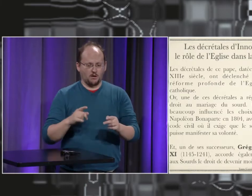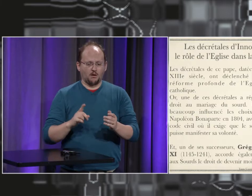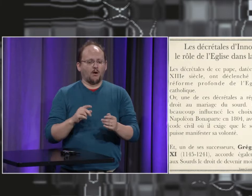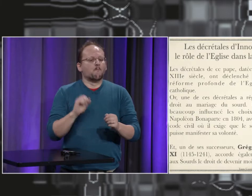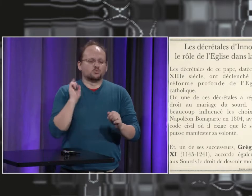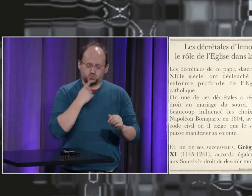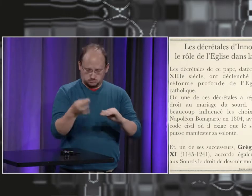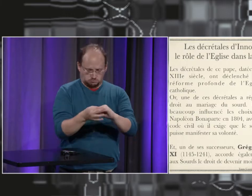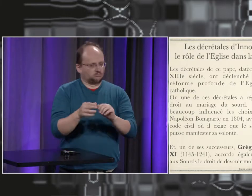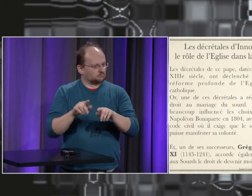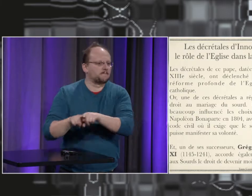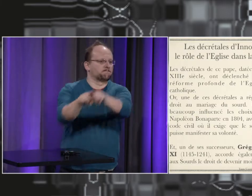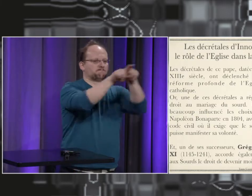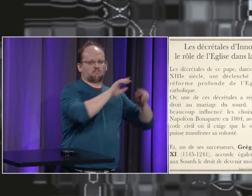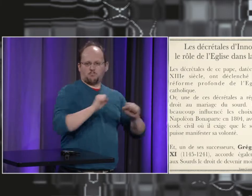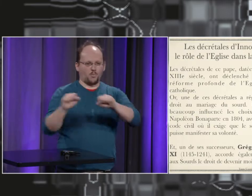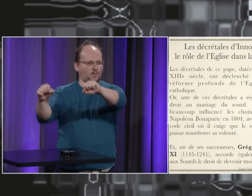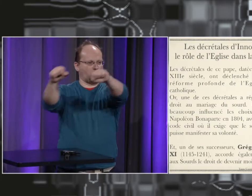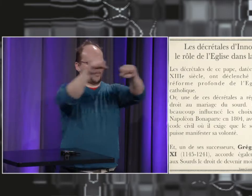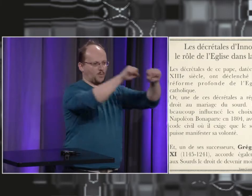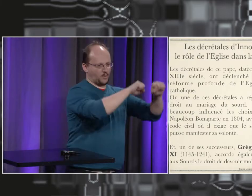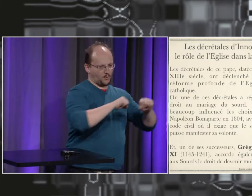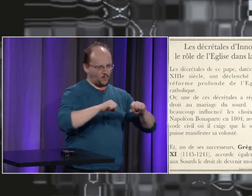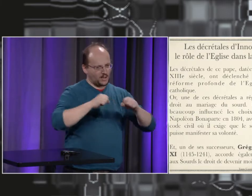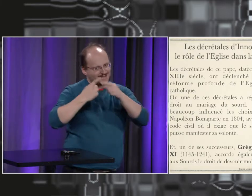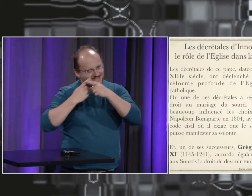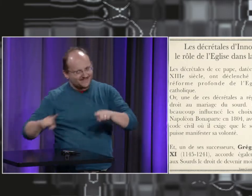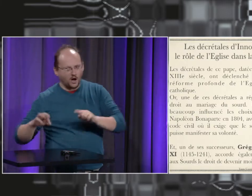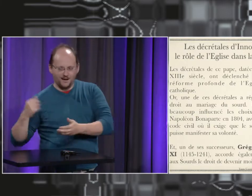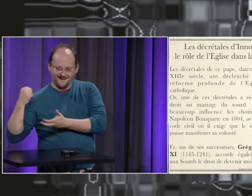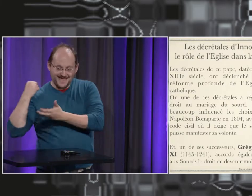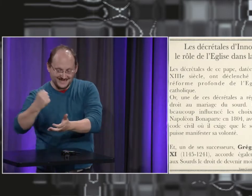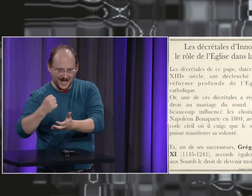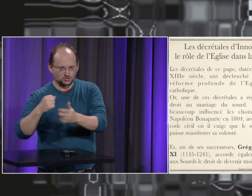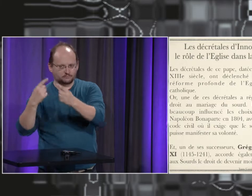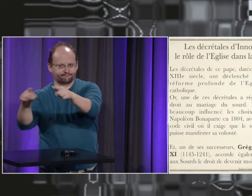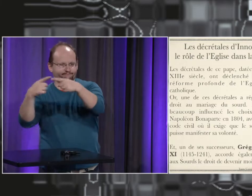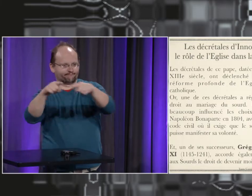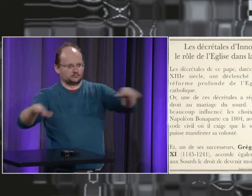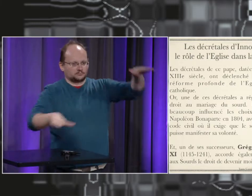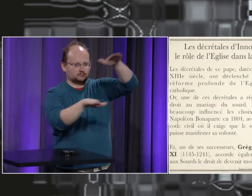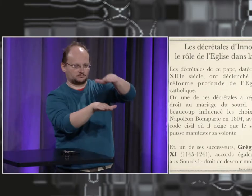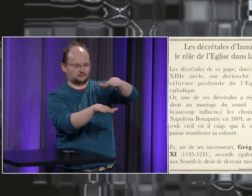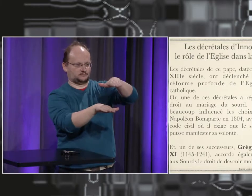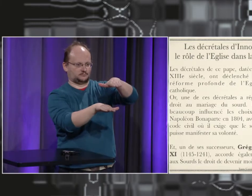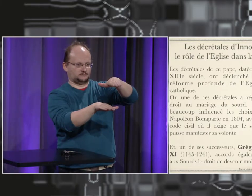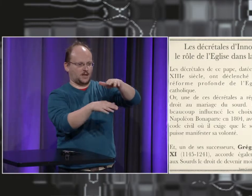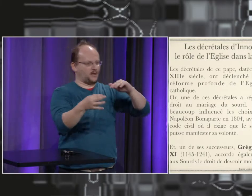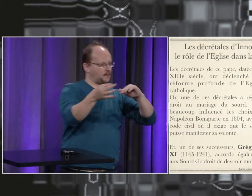si l'église autorise les sourds à se marier c'est possible partout c'est différent concernant l'héritage c'est deux choses